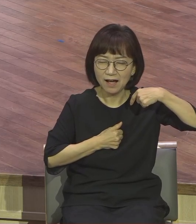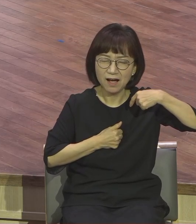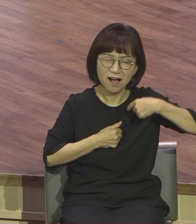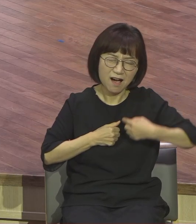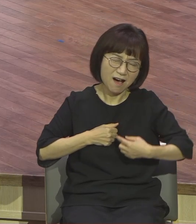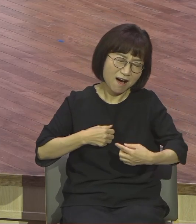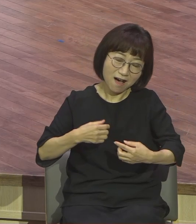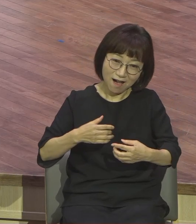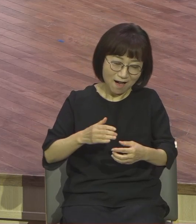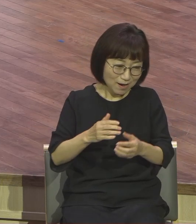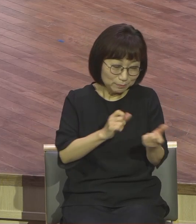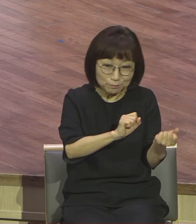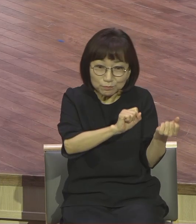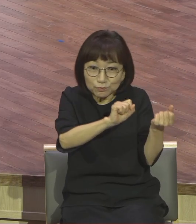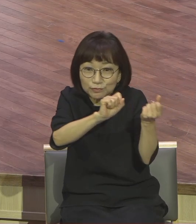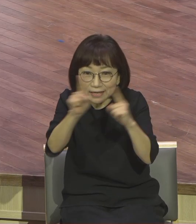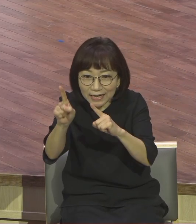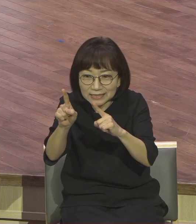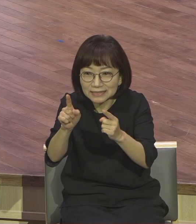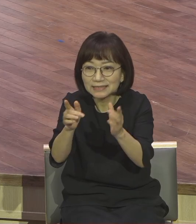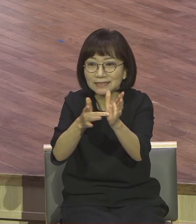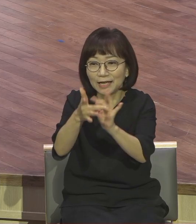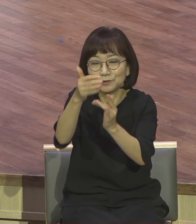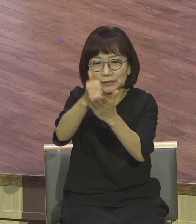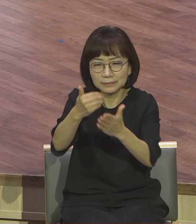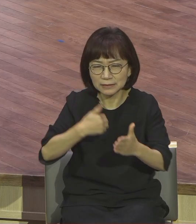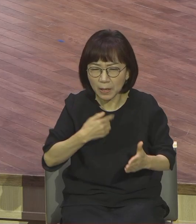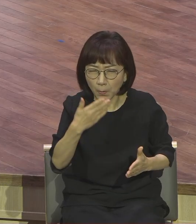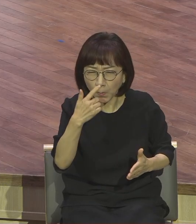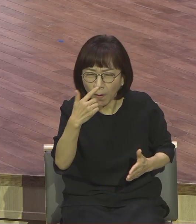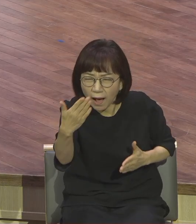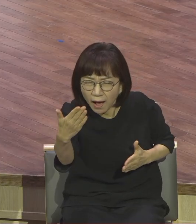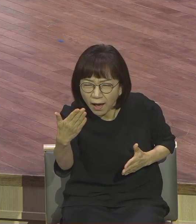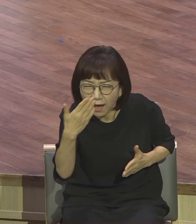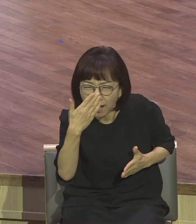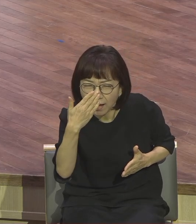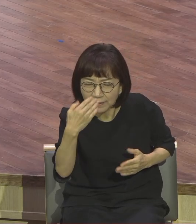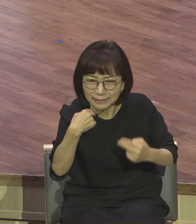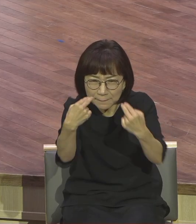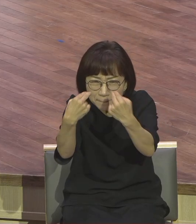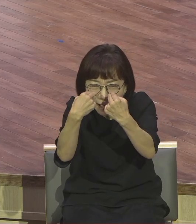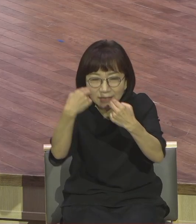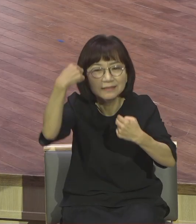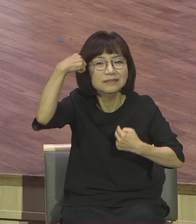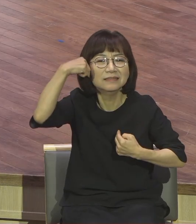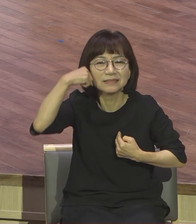부활하신 주님이 나에게 자기 생을 들어서